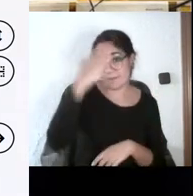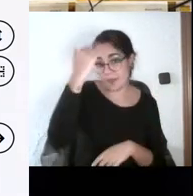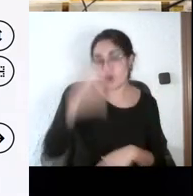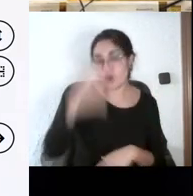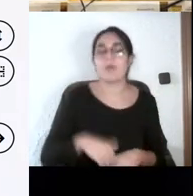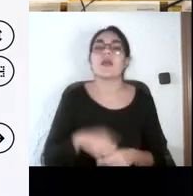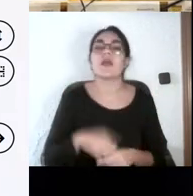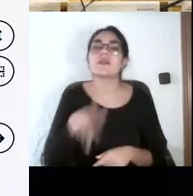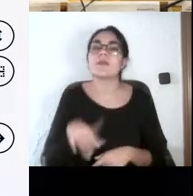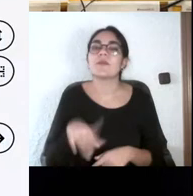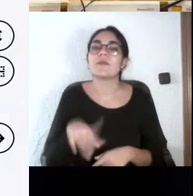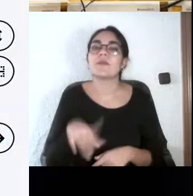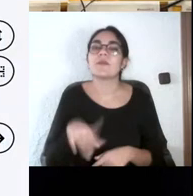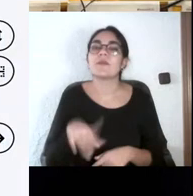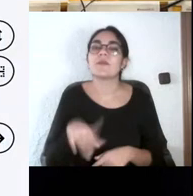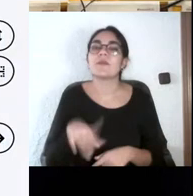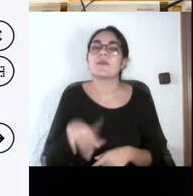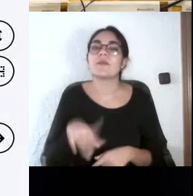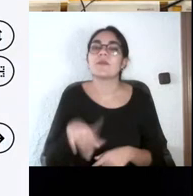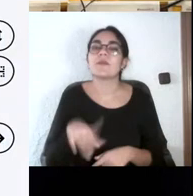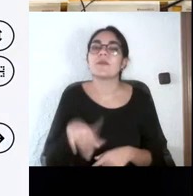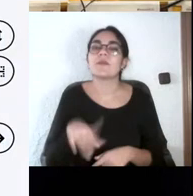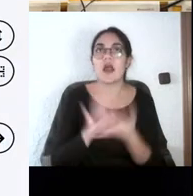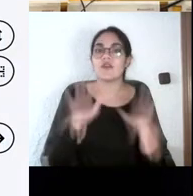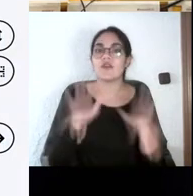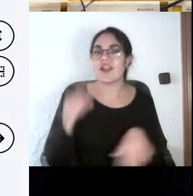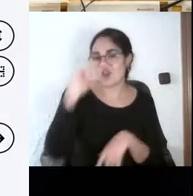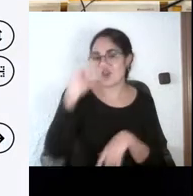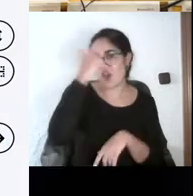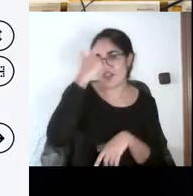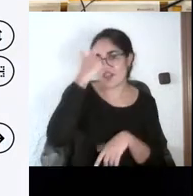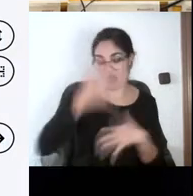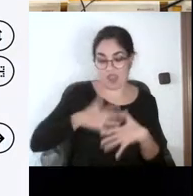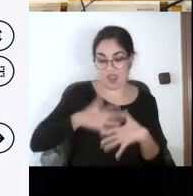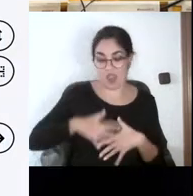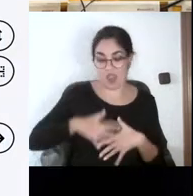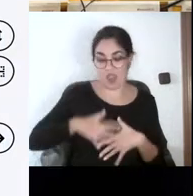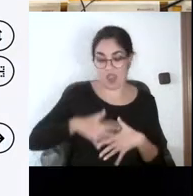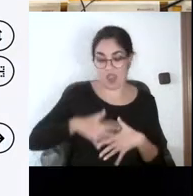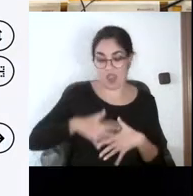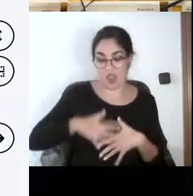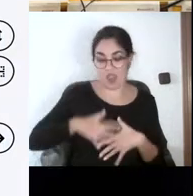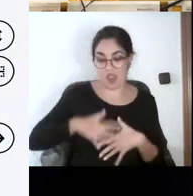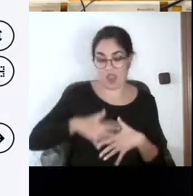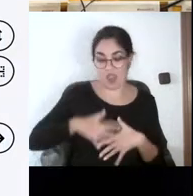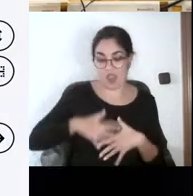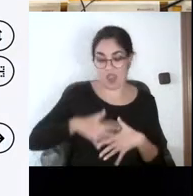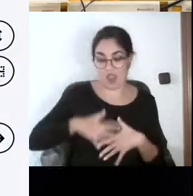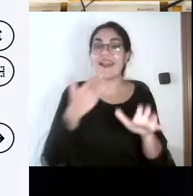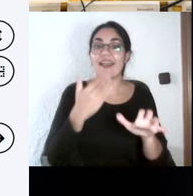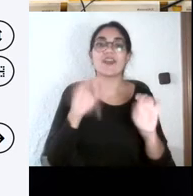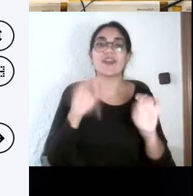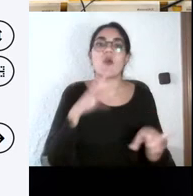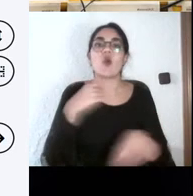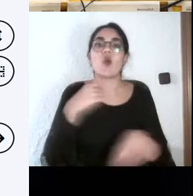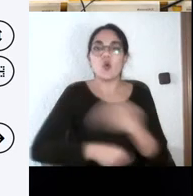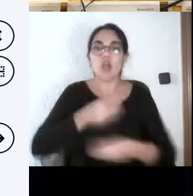es que uno acaba sabiéndose el concepto si lo utiliza mucho. Entonces, ese cirujano que decía Jesús,